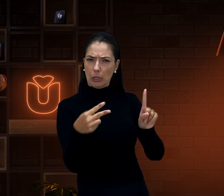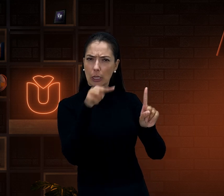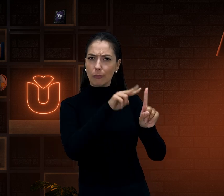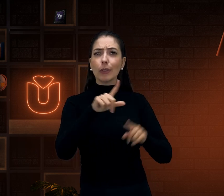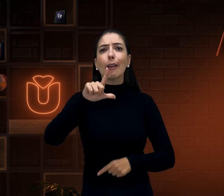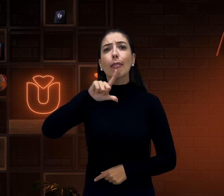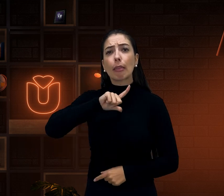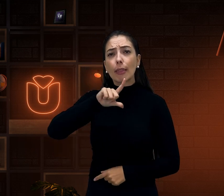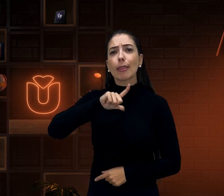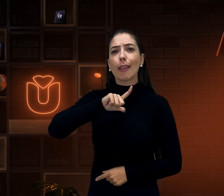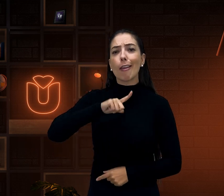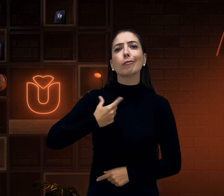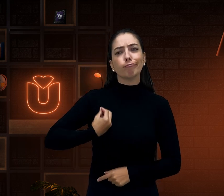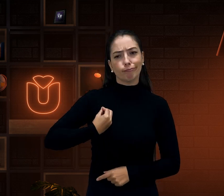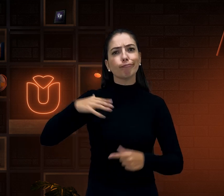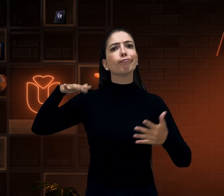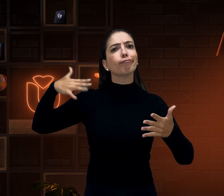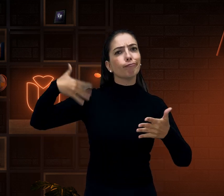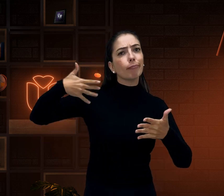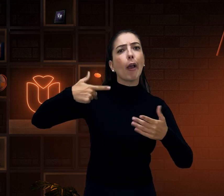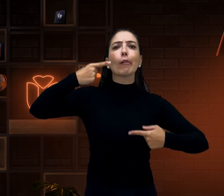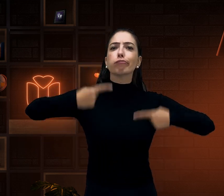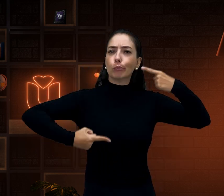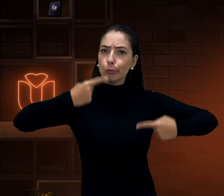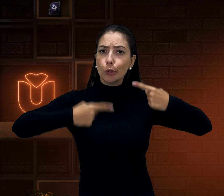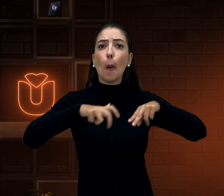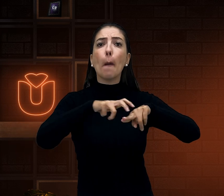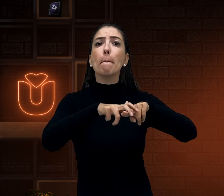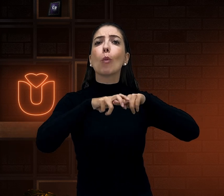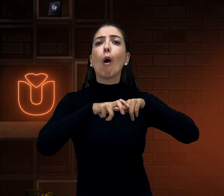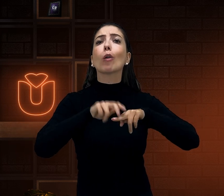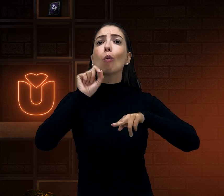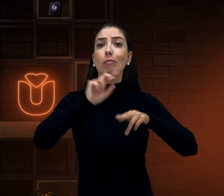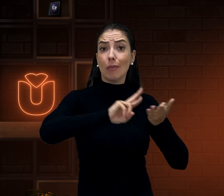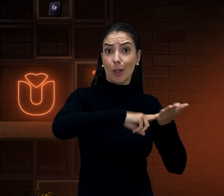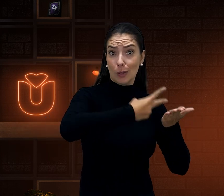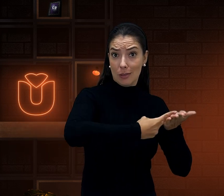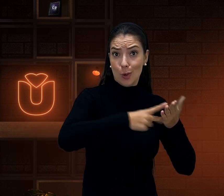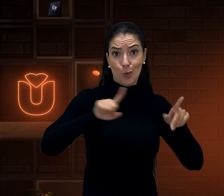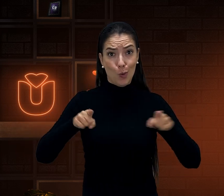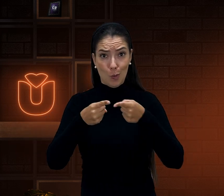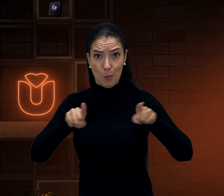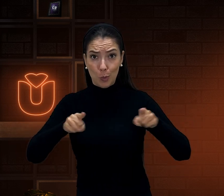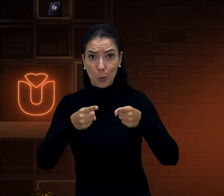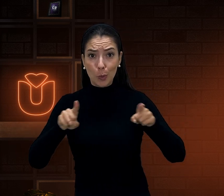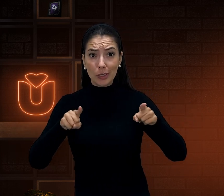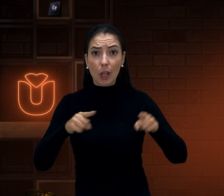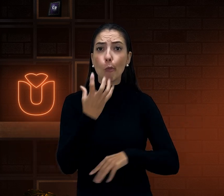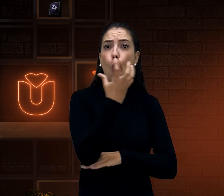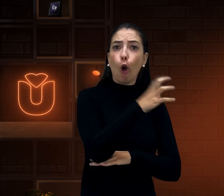A minha perspectiva no decorrer do tempo é que se tem uma grande discussão em relação à tradução de músicas. Porque